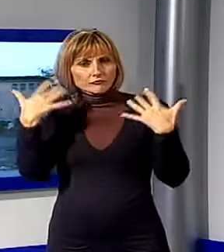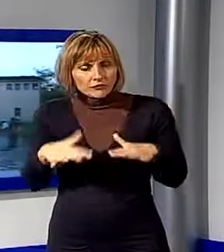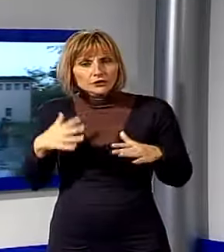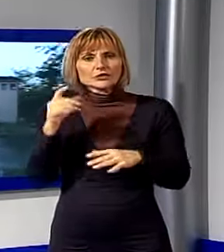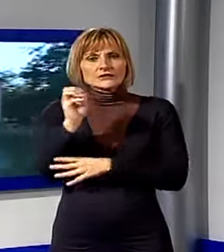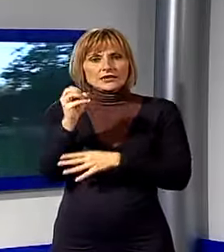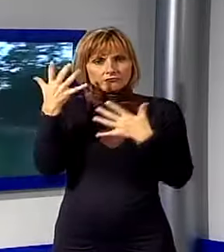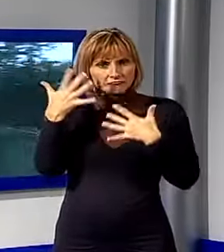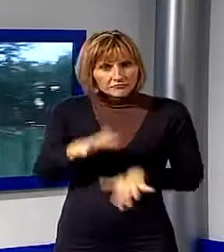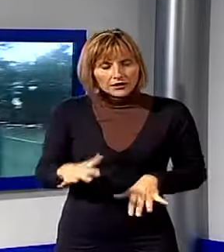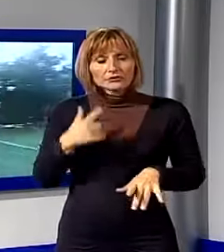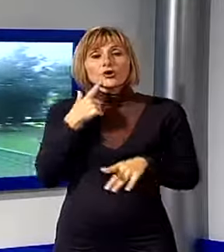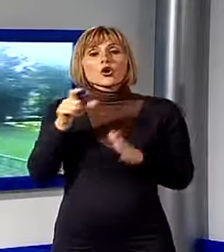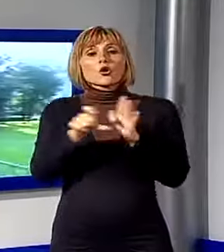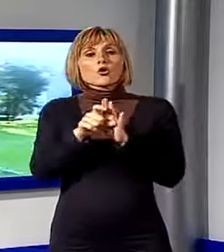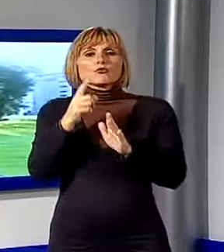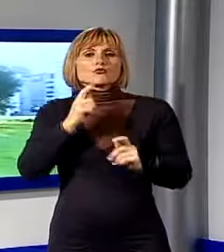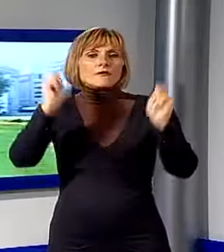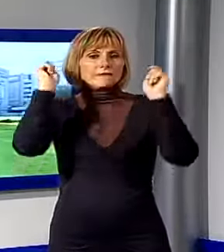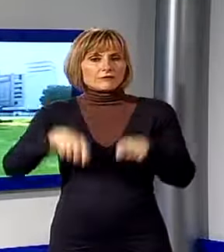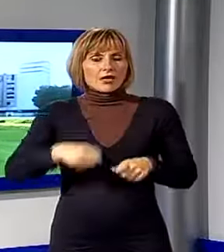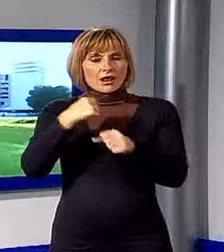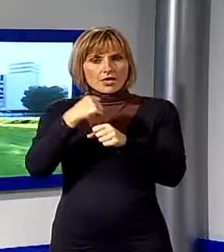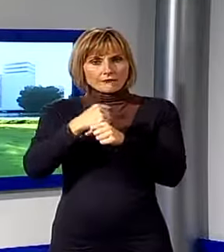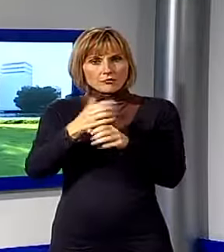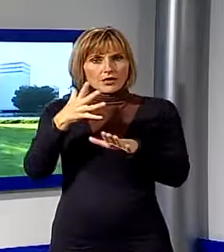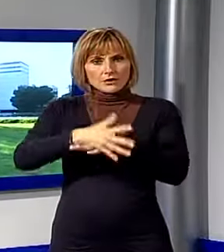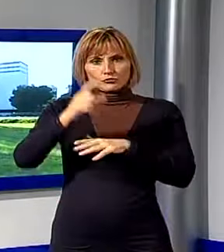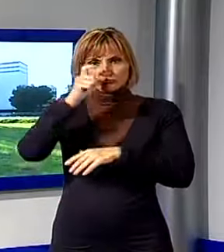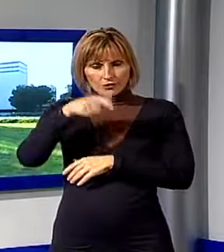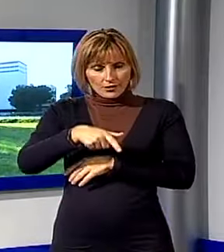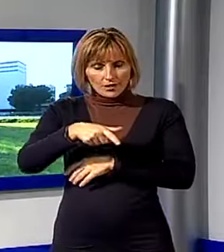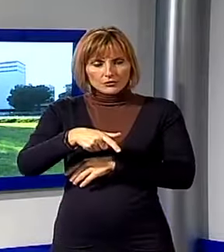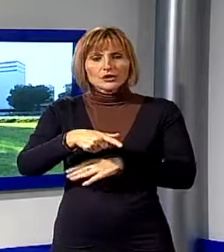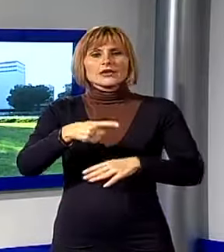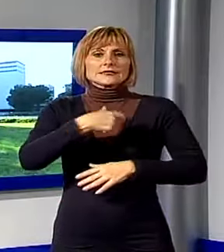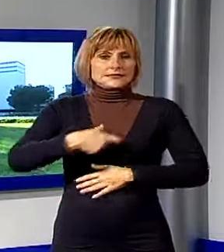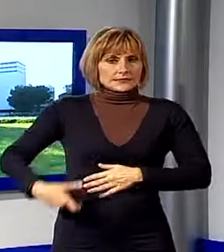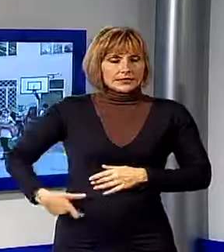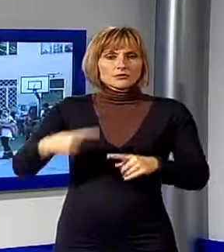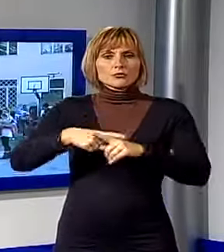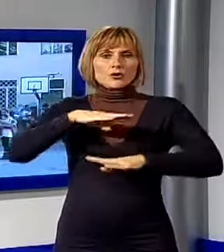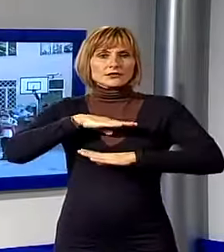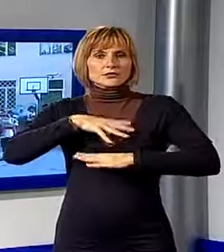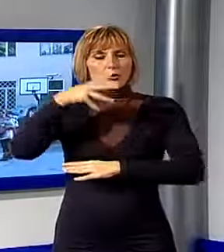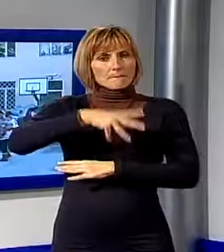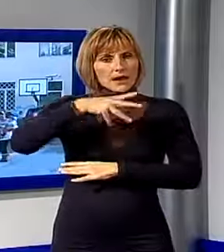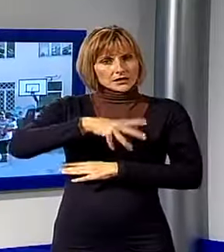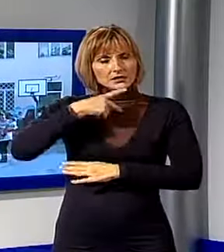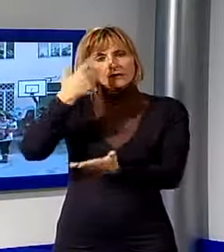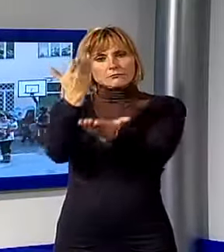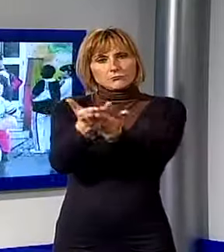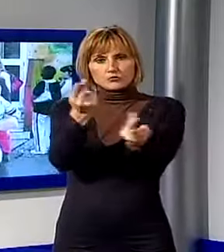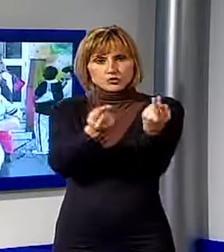entro gennaio. Nel corso di un'assemblea pubblica il sindaco Tambellini e l'assessore Marchini hanno presentato l'atteso progetto.